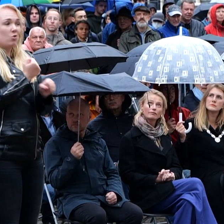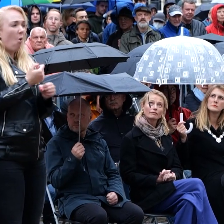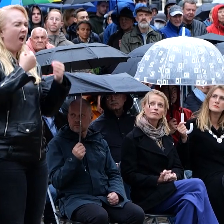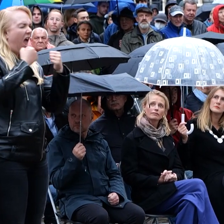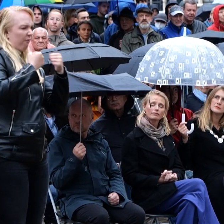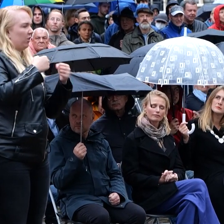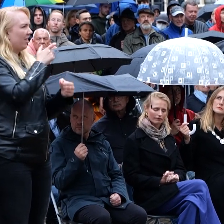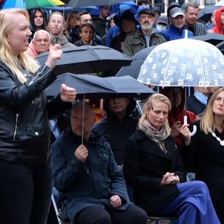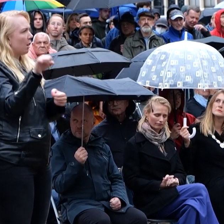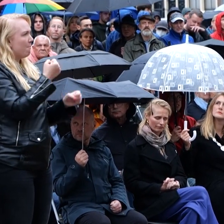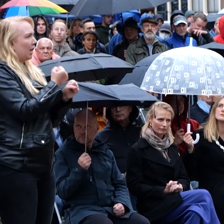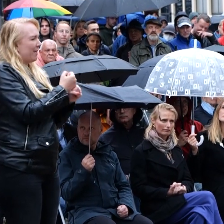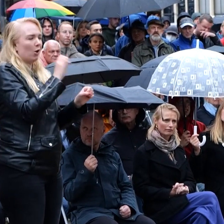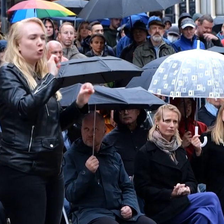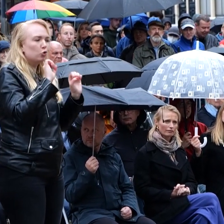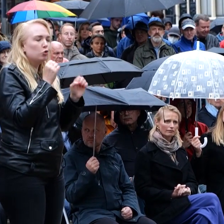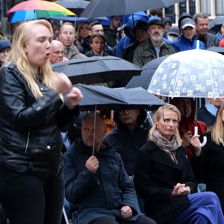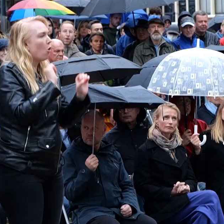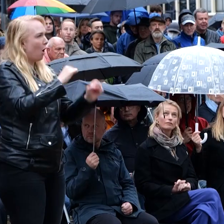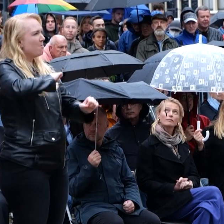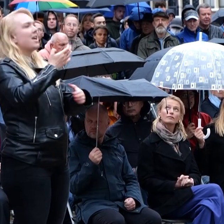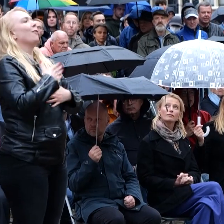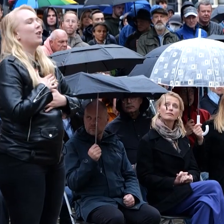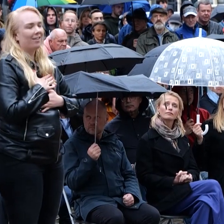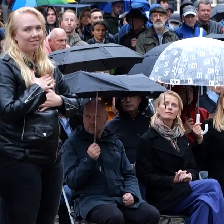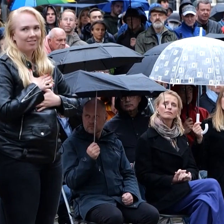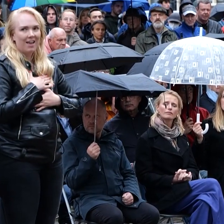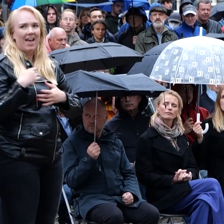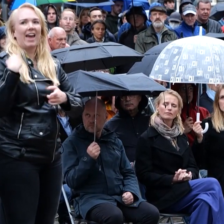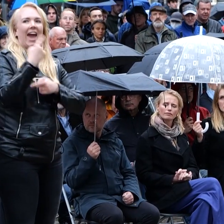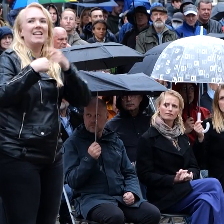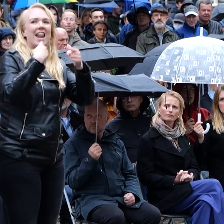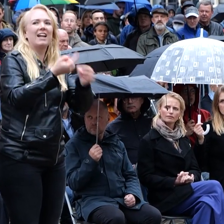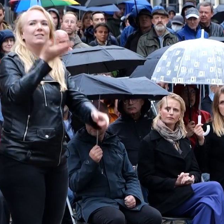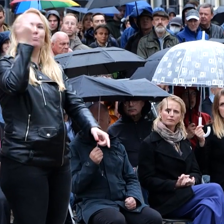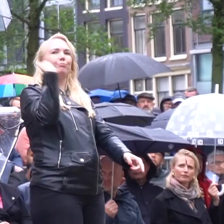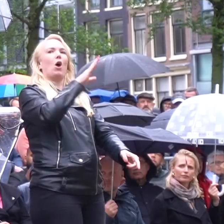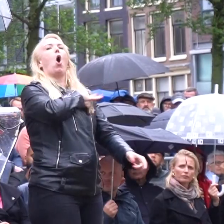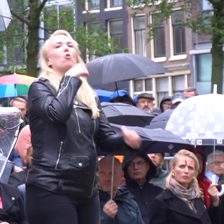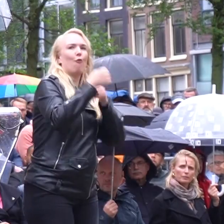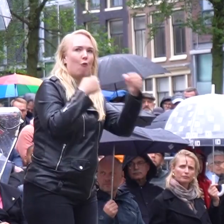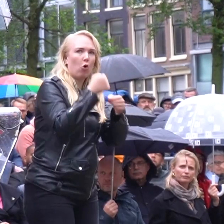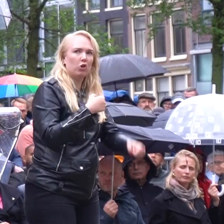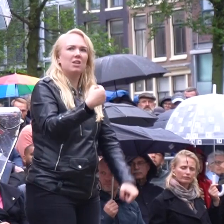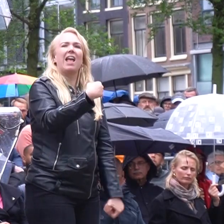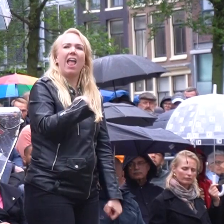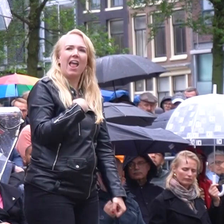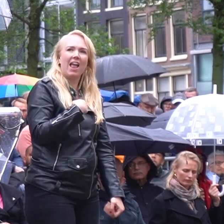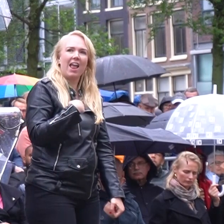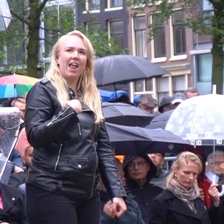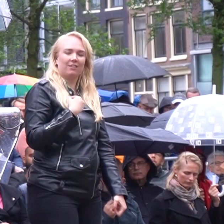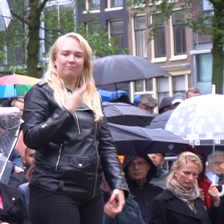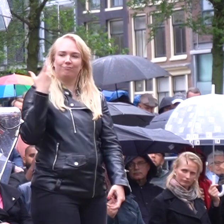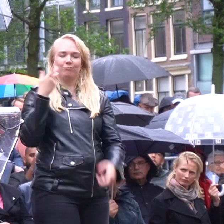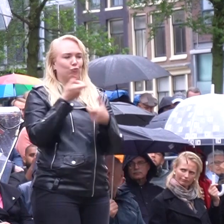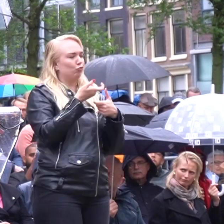dingen die ik heb meegemaakt toch mezelf kan zijn, is iets waar de generaties voor ons ook voor hebben gevochten. Dus ik pak met alle liefde het stokje